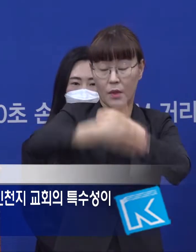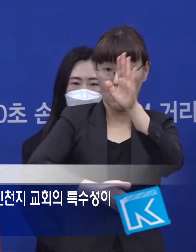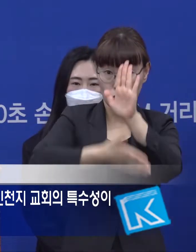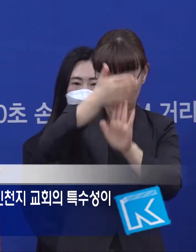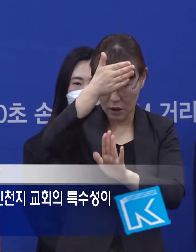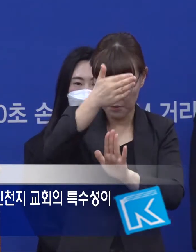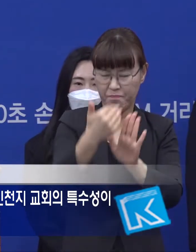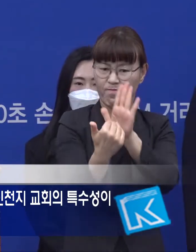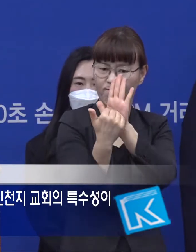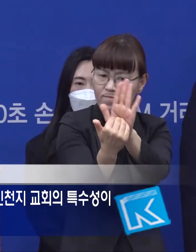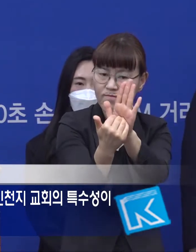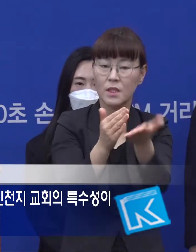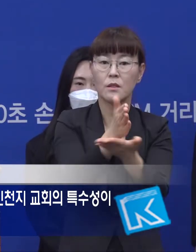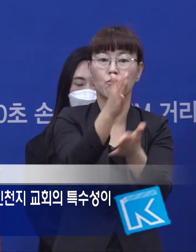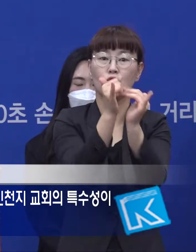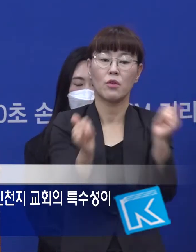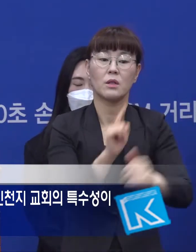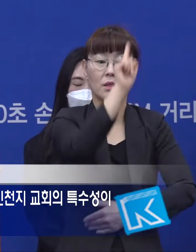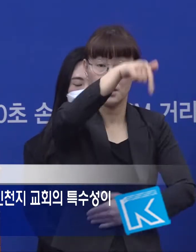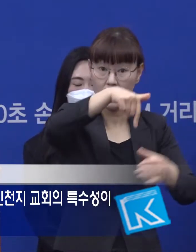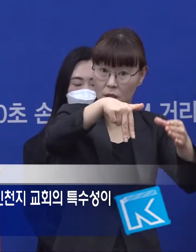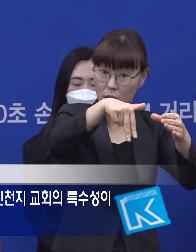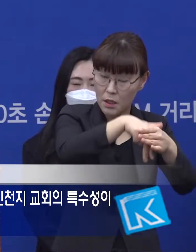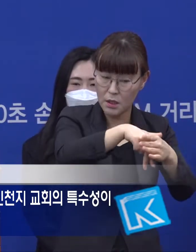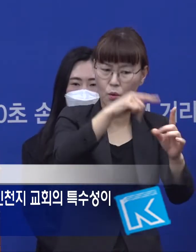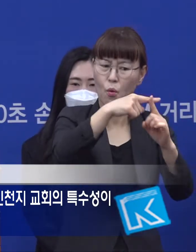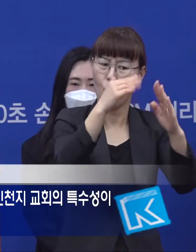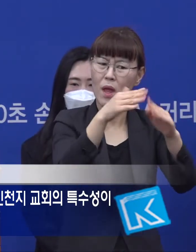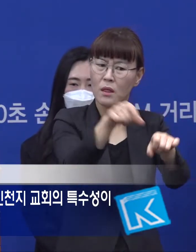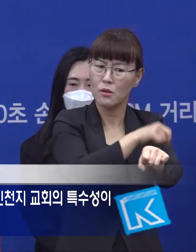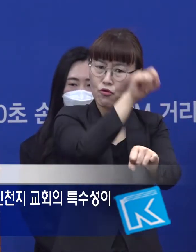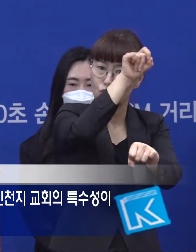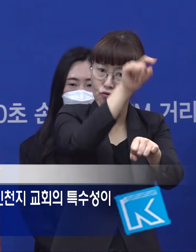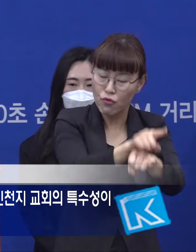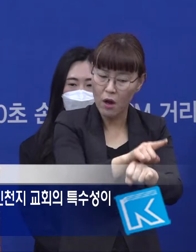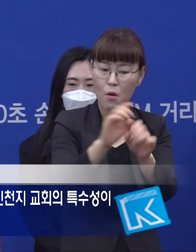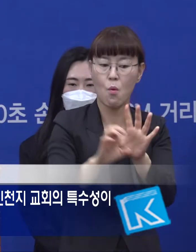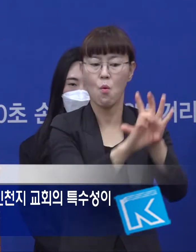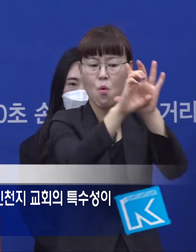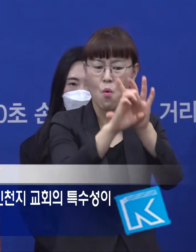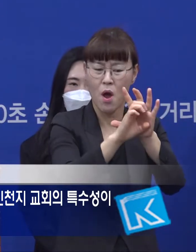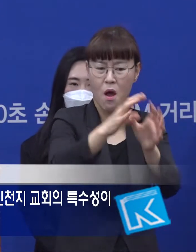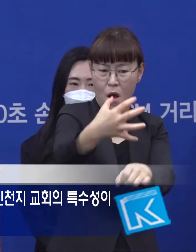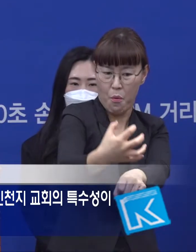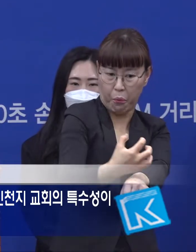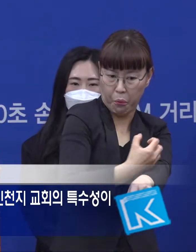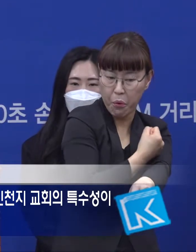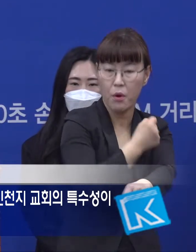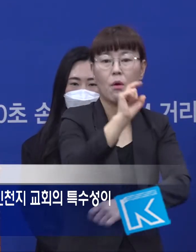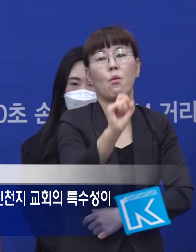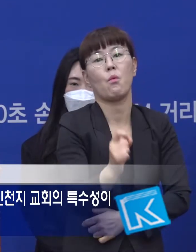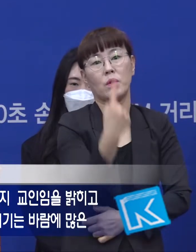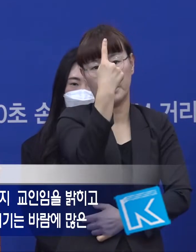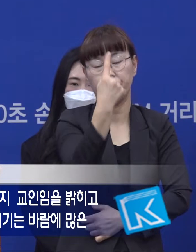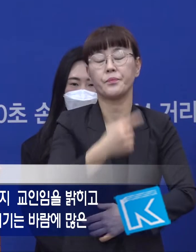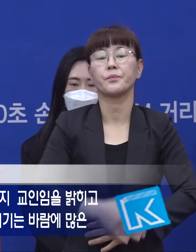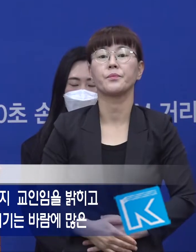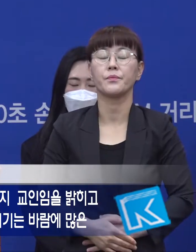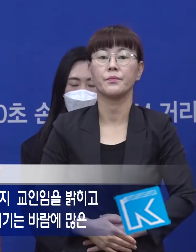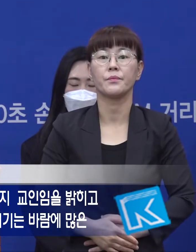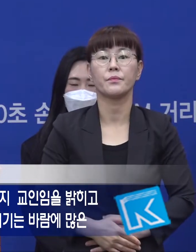방역 전문가들에 따르면 신천지 교회의 특수성이 코로나19 급속한 확산의 큰 원인으로 판단하고 있습니다.